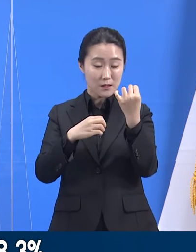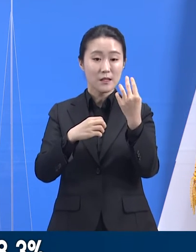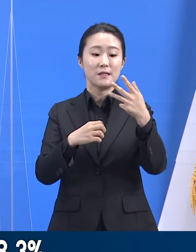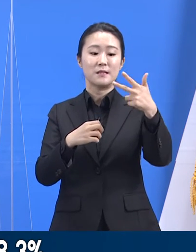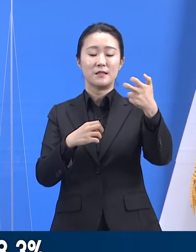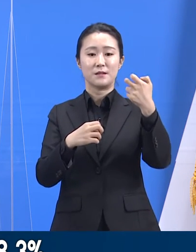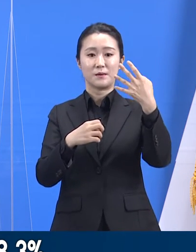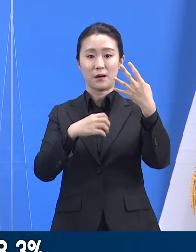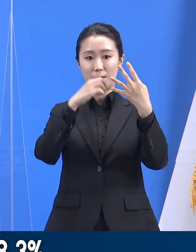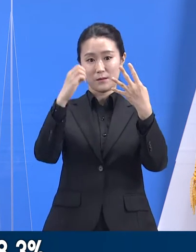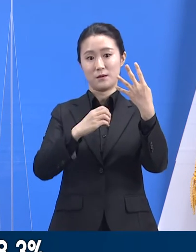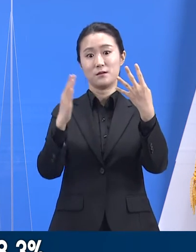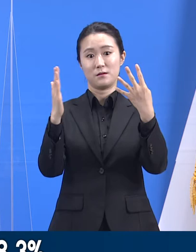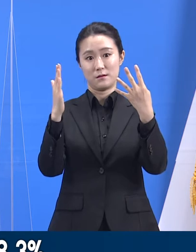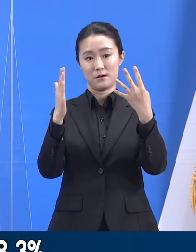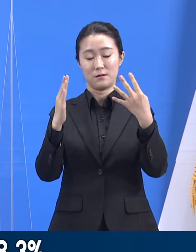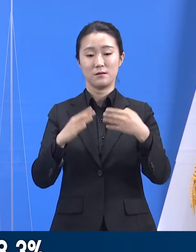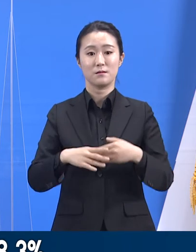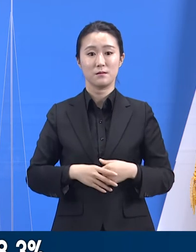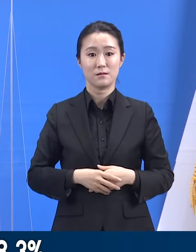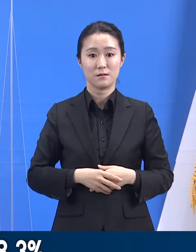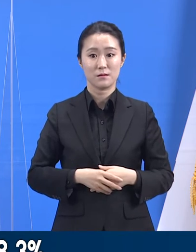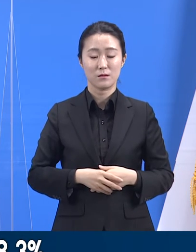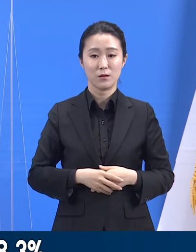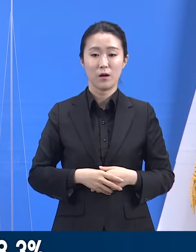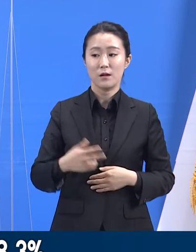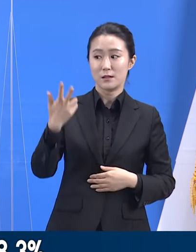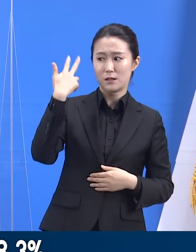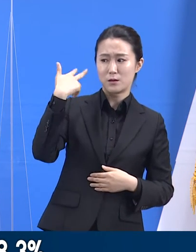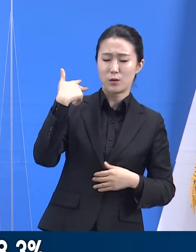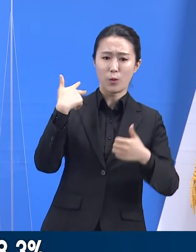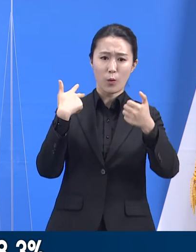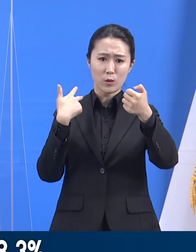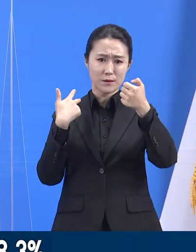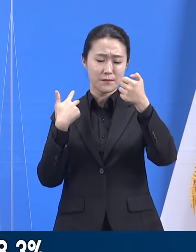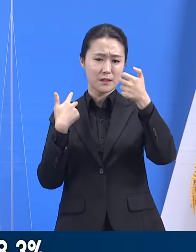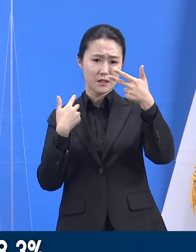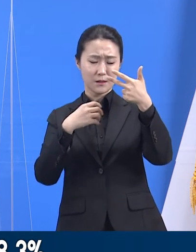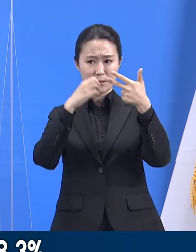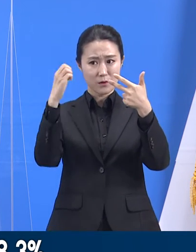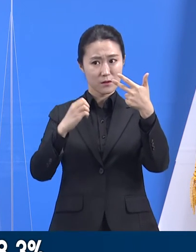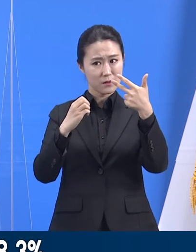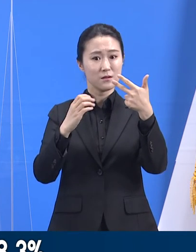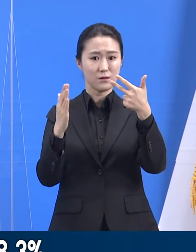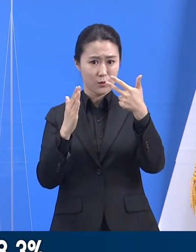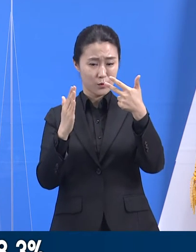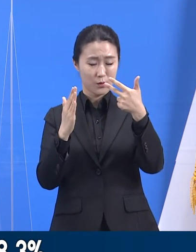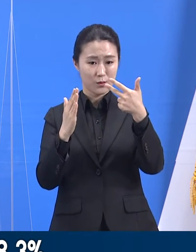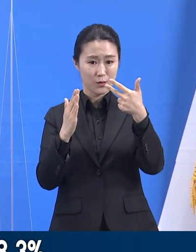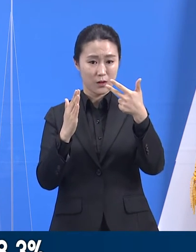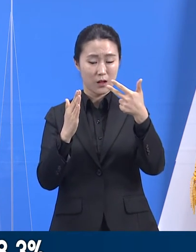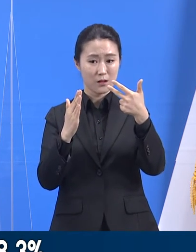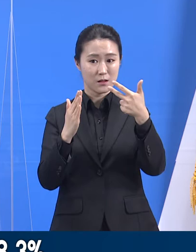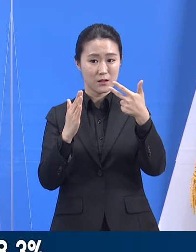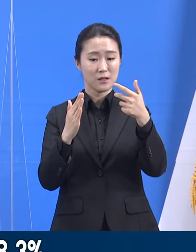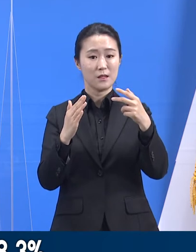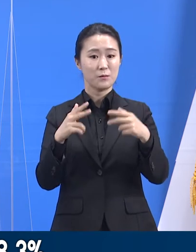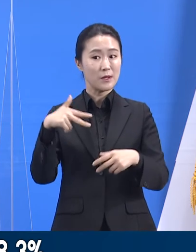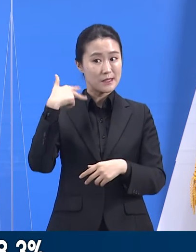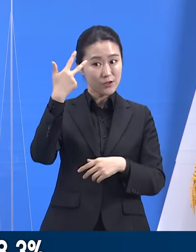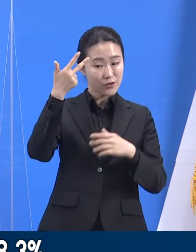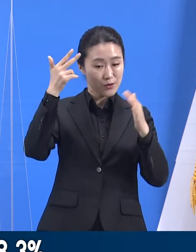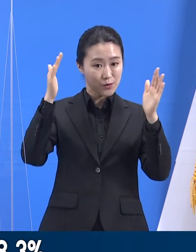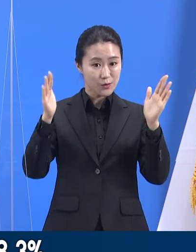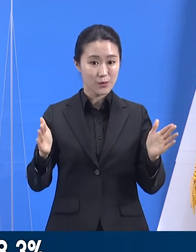지난주 사전 예약률 57.6%와 비교해 본다면 일주일 동안 15